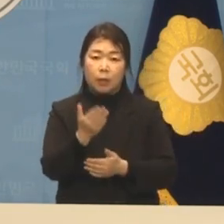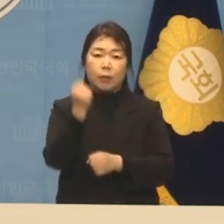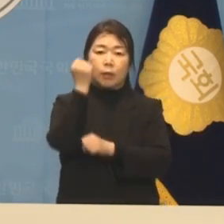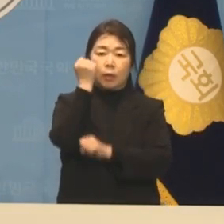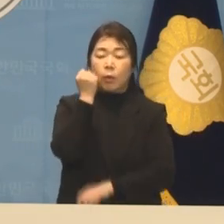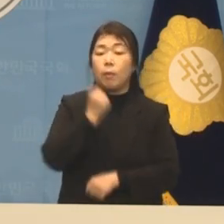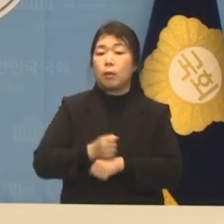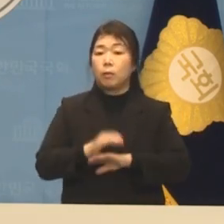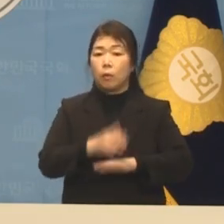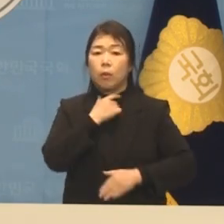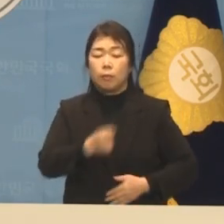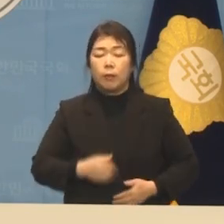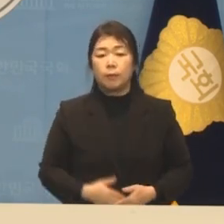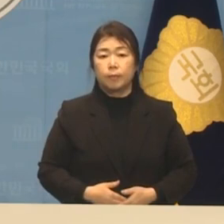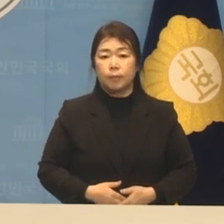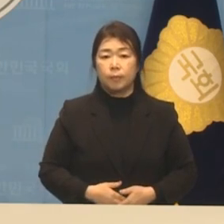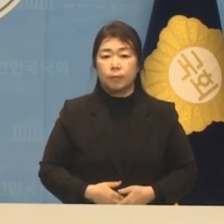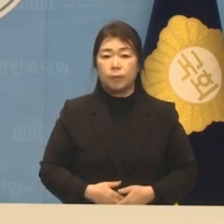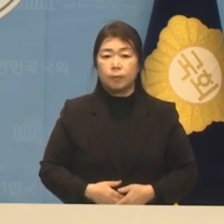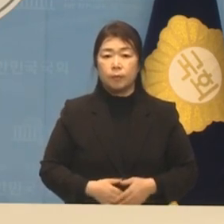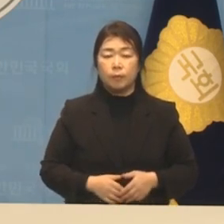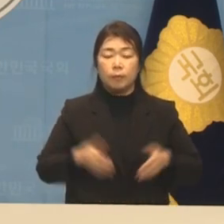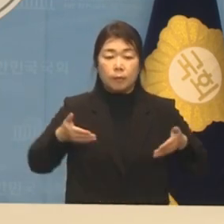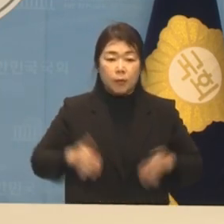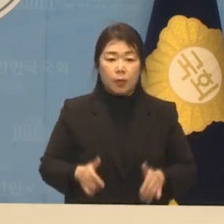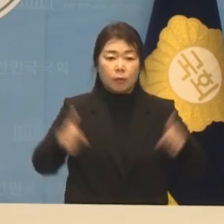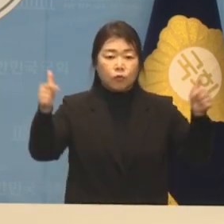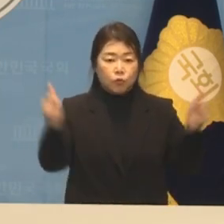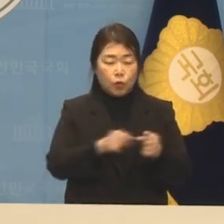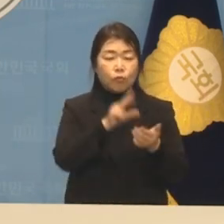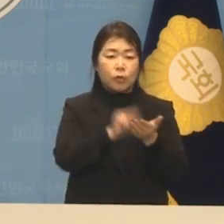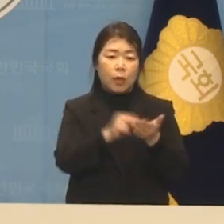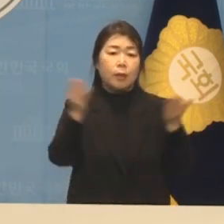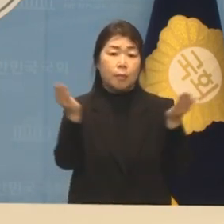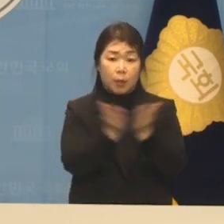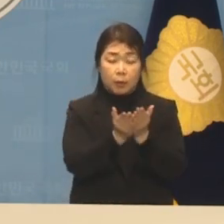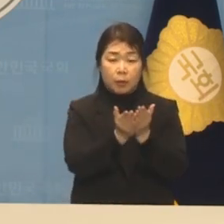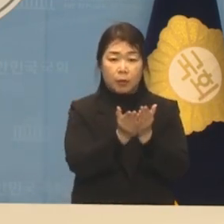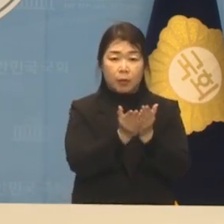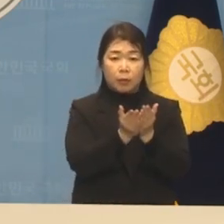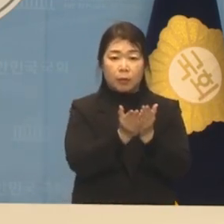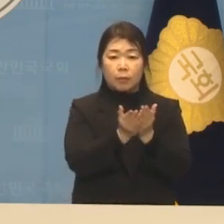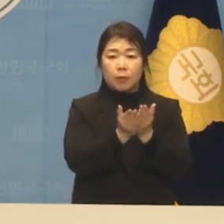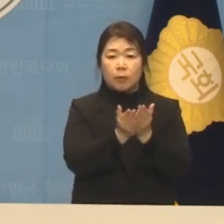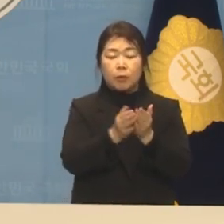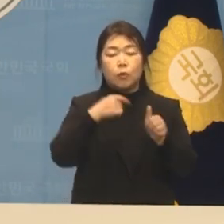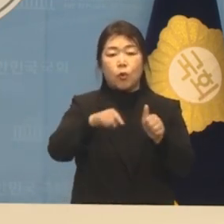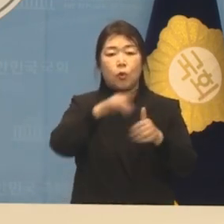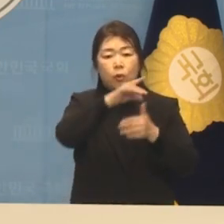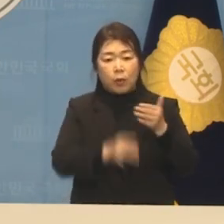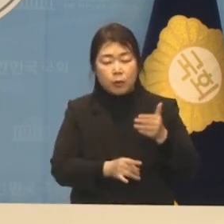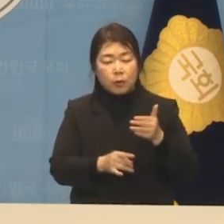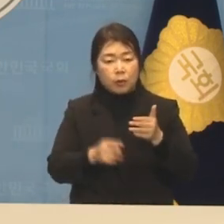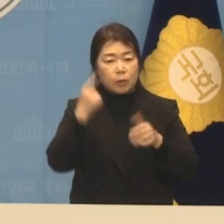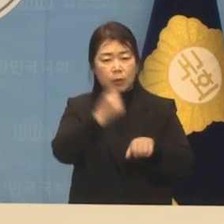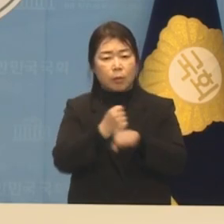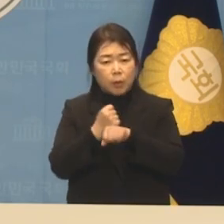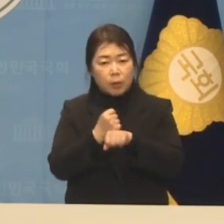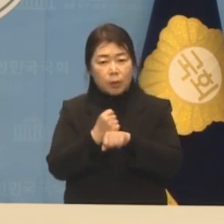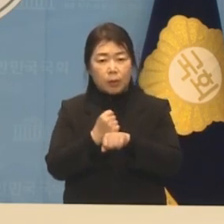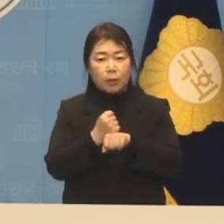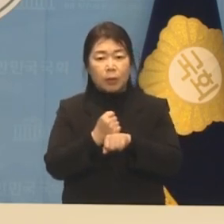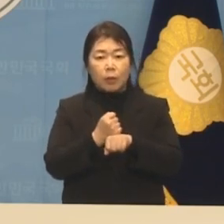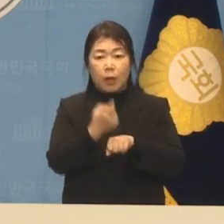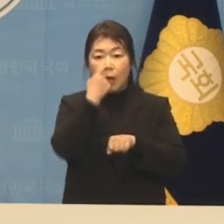저출생 시대에 걸맞는 평생 학습 교육 콘텐츠 플랫폼 개발에 전국 최다 양천 학원